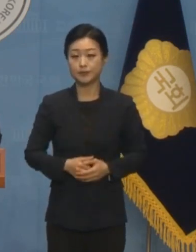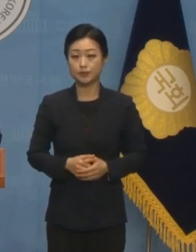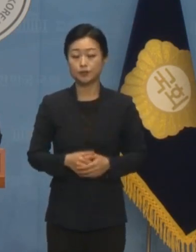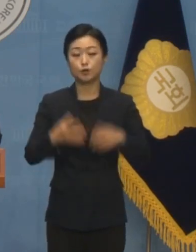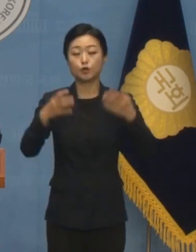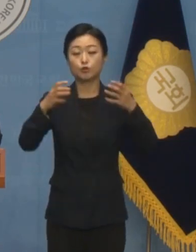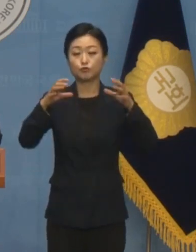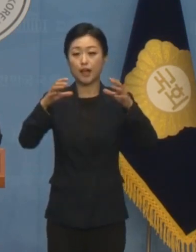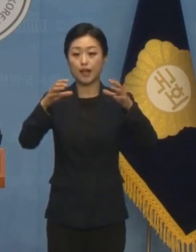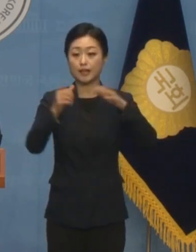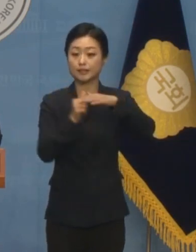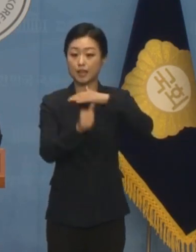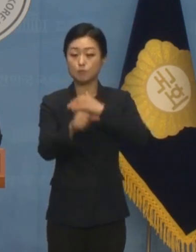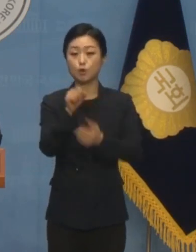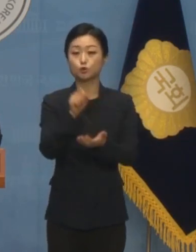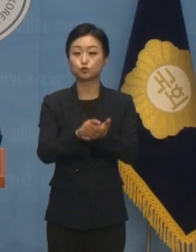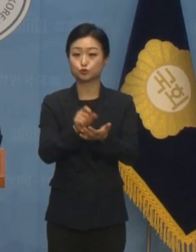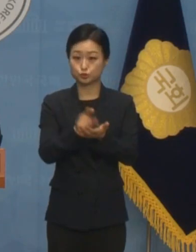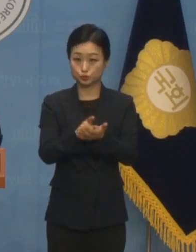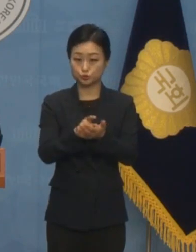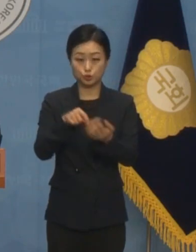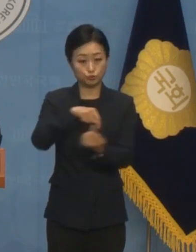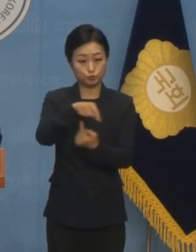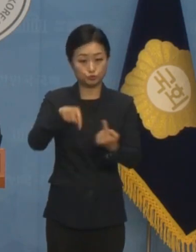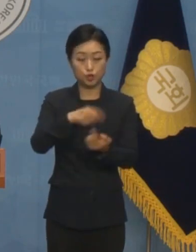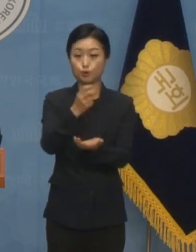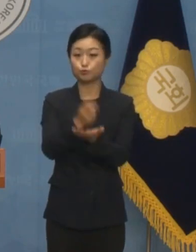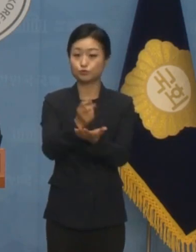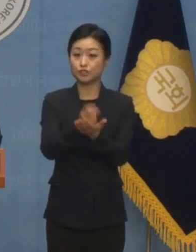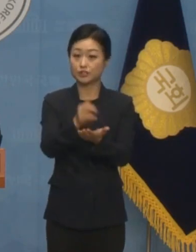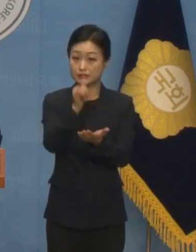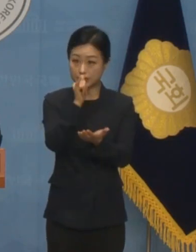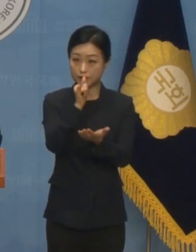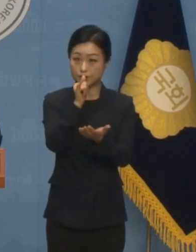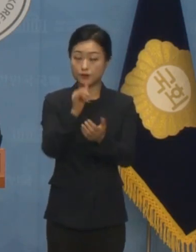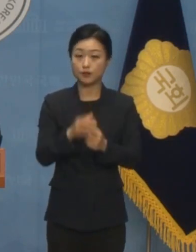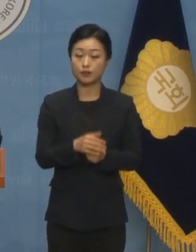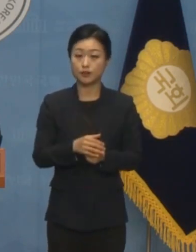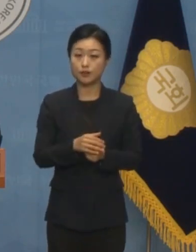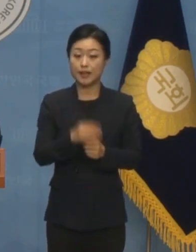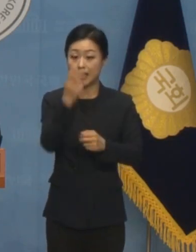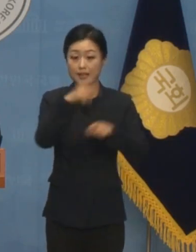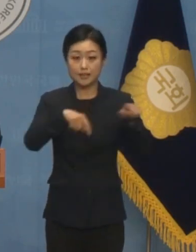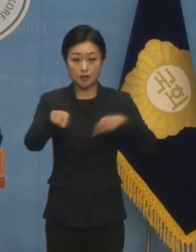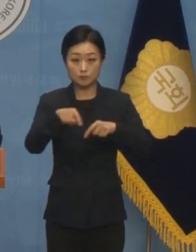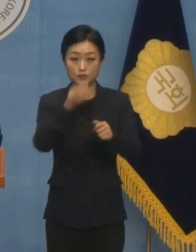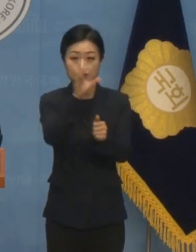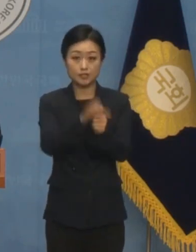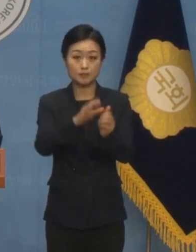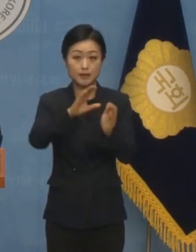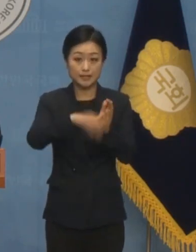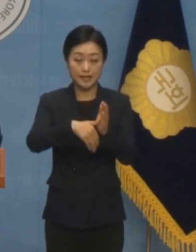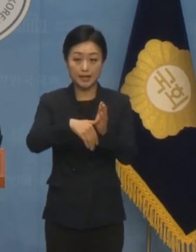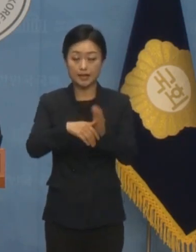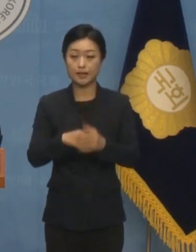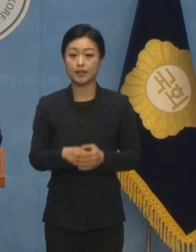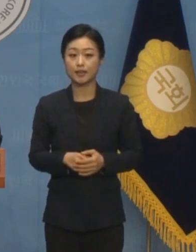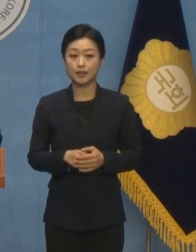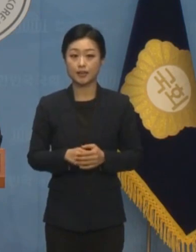국가대표 축구단 운영 규정 등에 따르면 성인 국가대표팀 감독은 국가대표